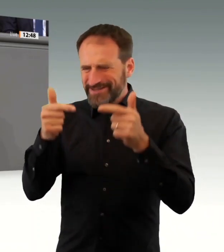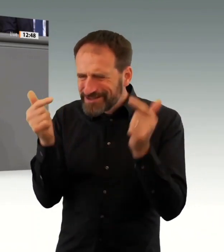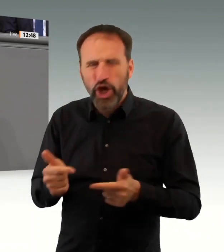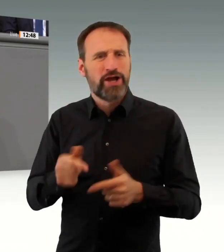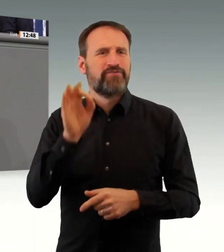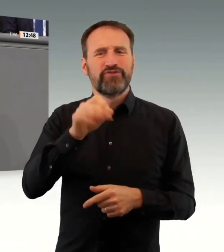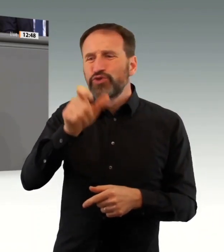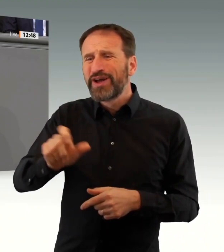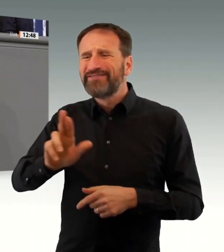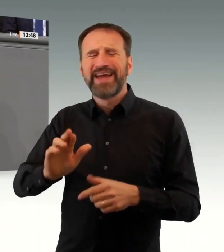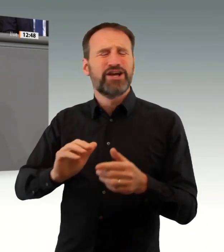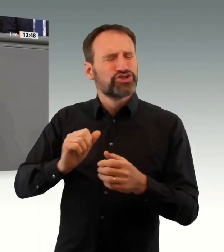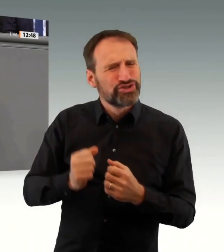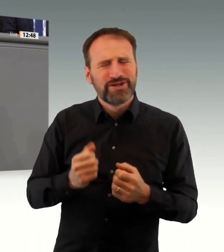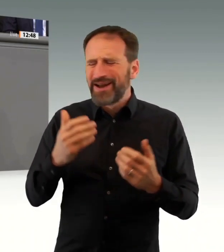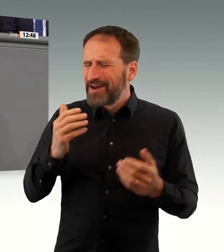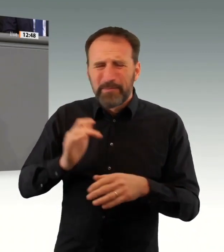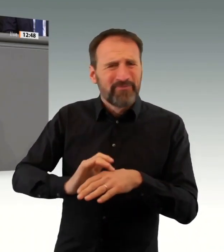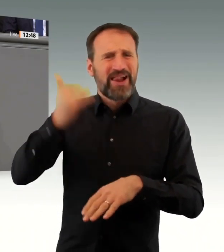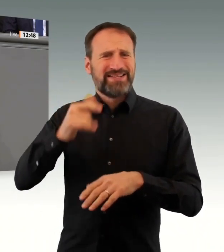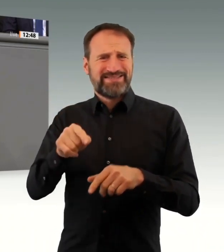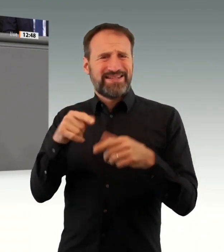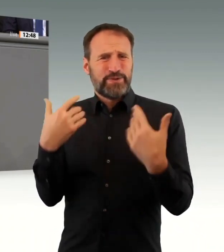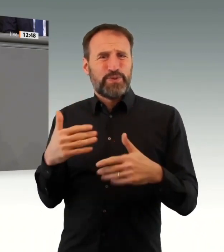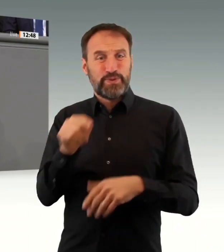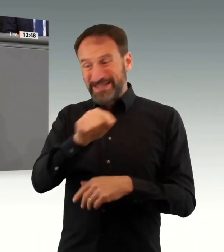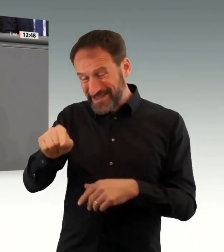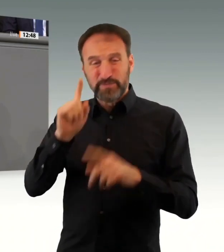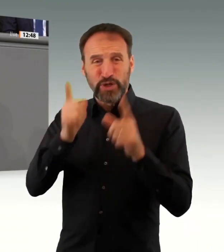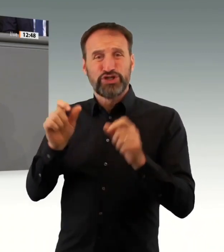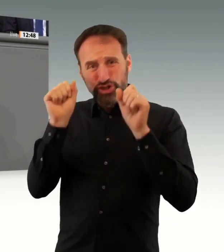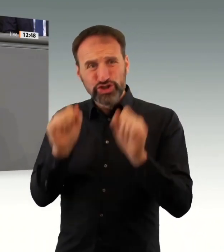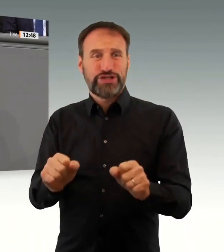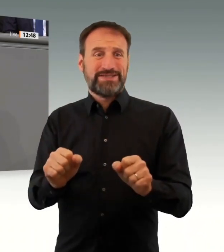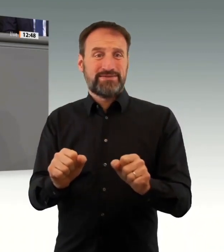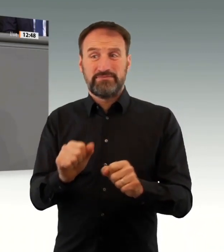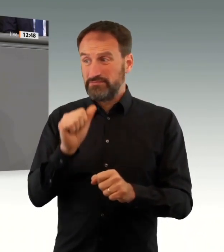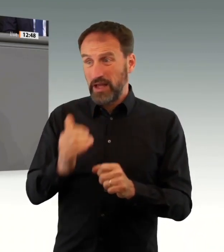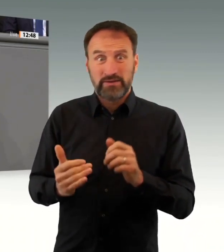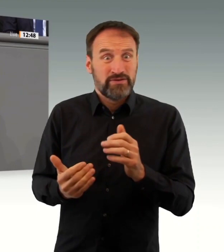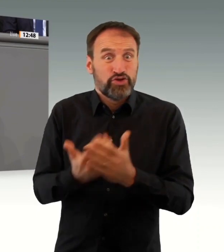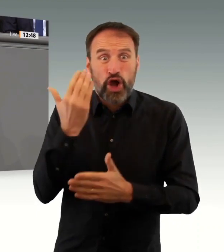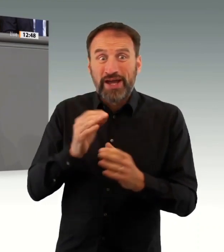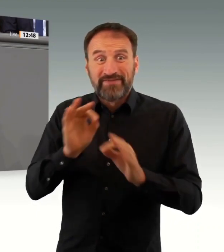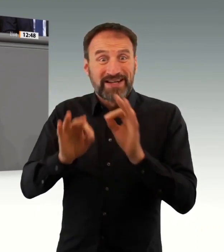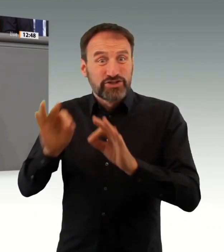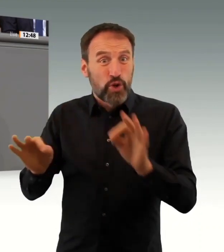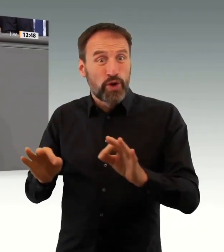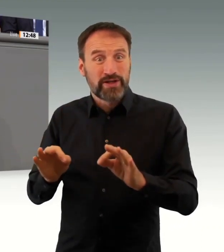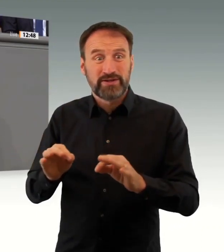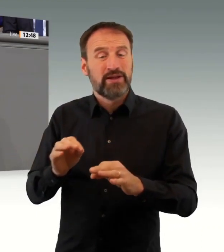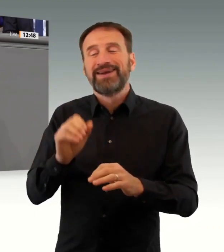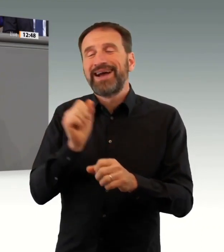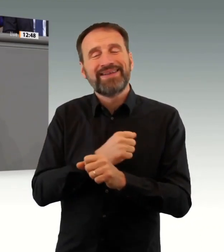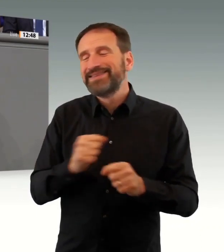eine hohe Impfquote ist essentiell, um die Gefahr der Viruseintragung in besonders sensiblen